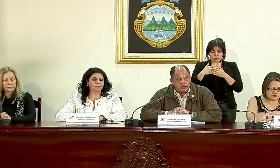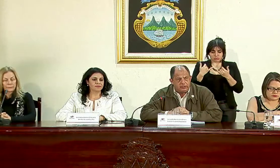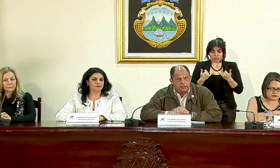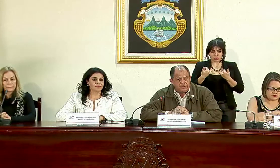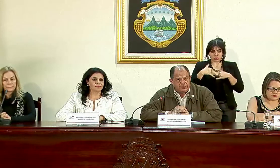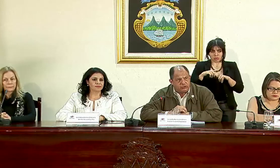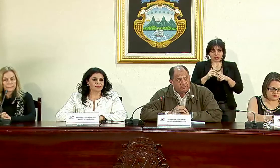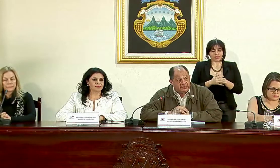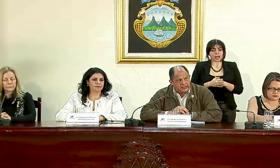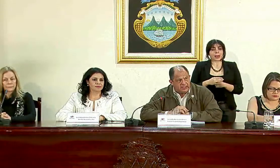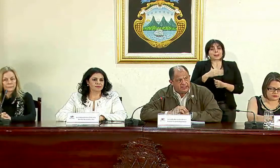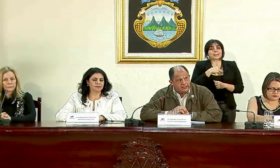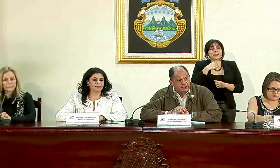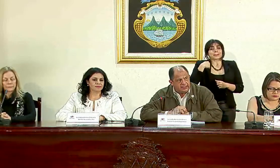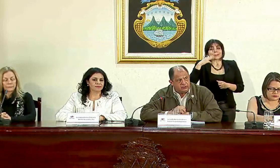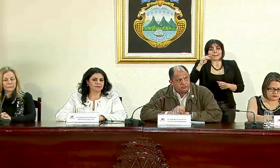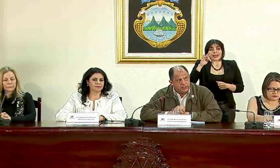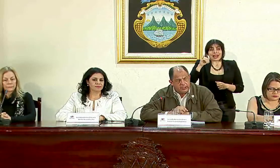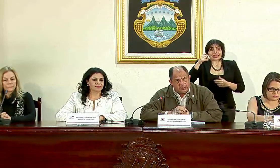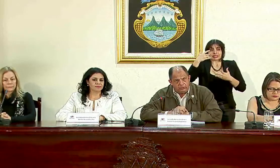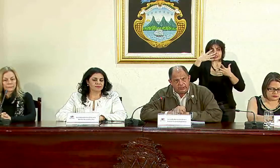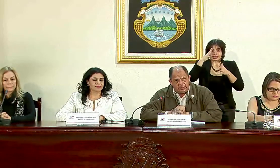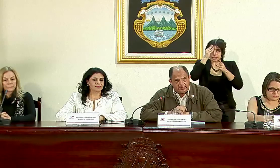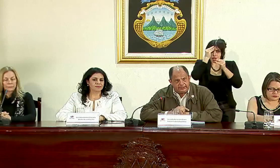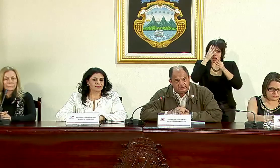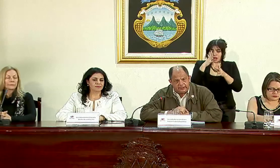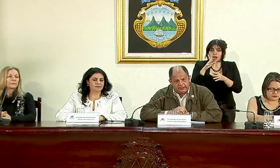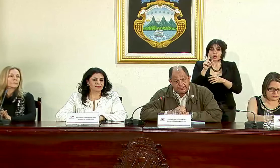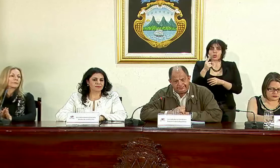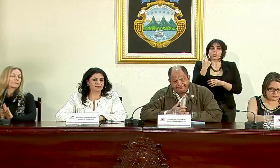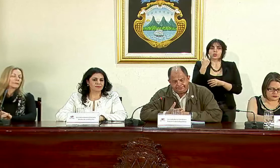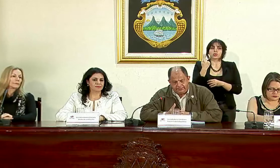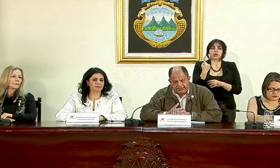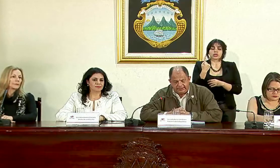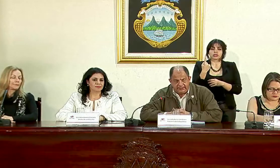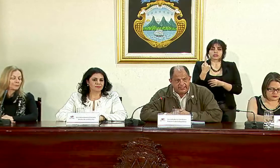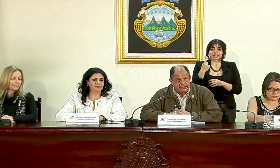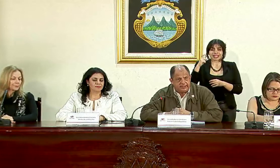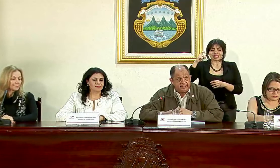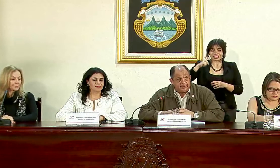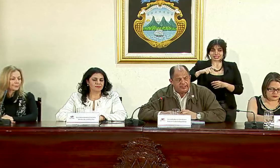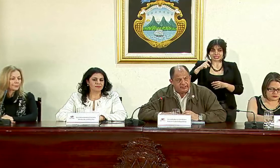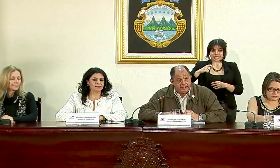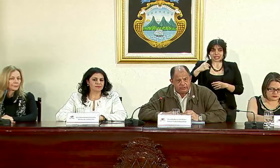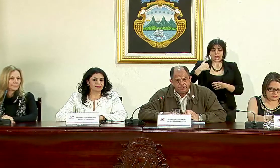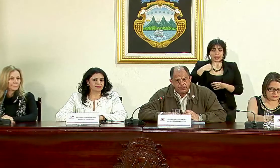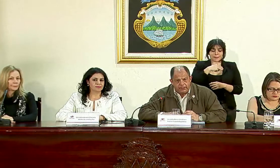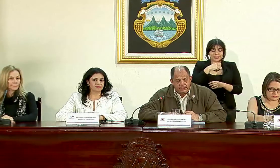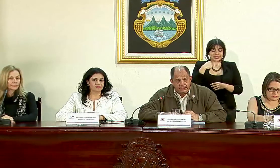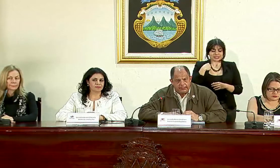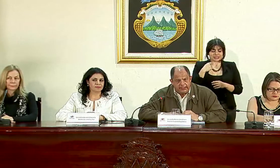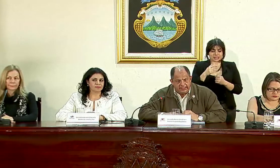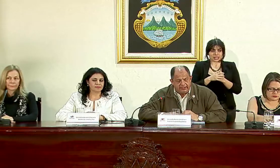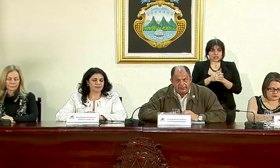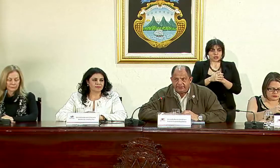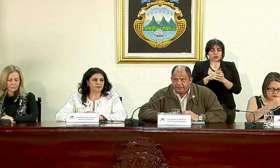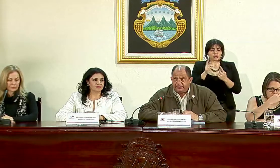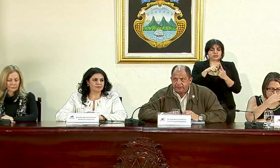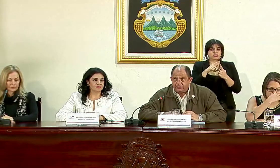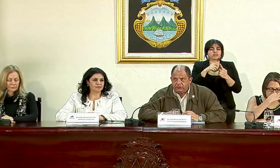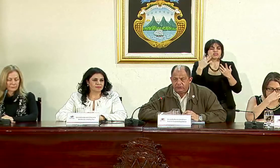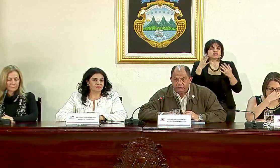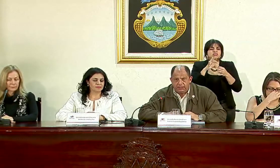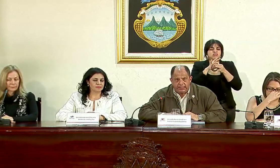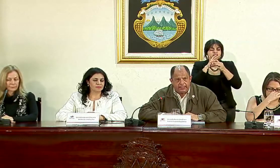el ministro Mata ha indicado que una de las necesidades que tiene el ministerio tiene que ver